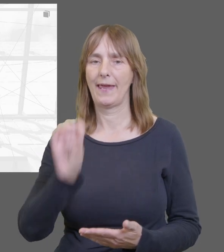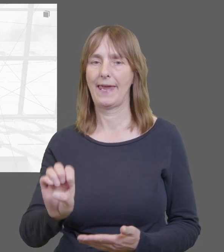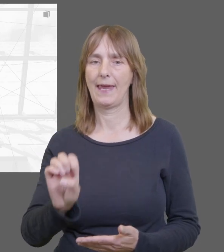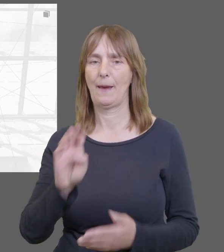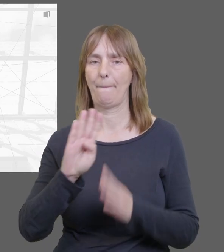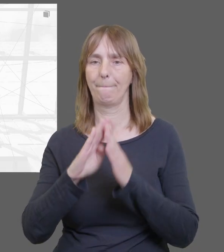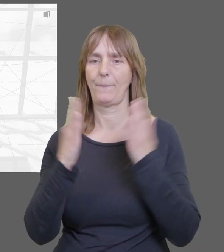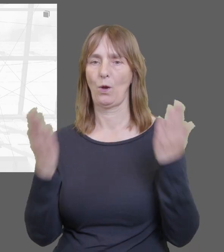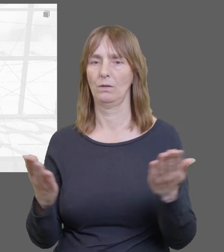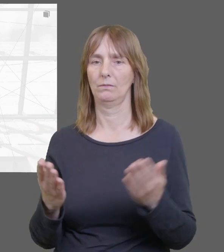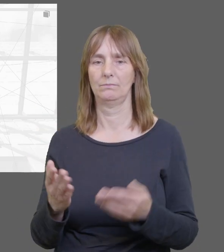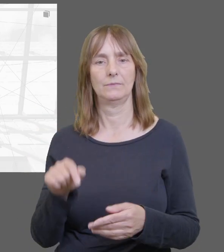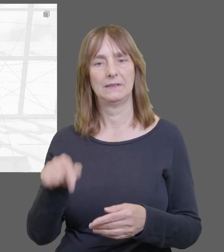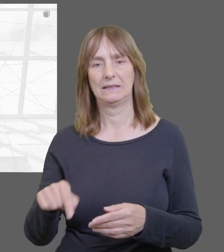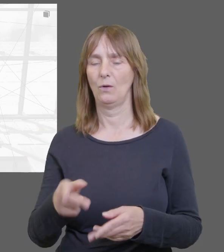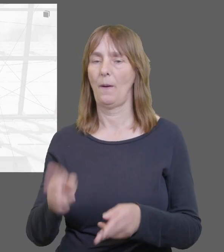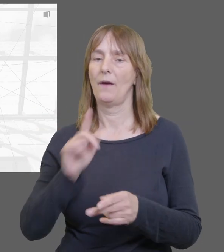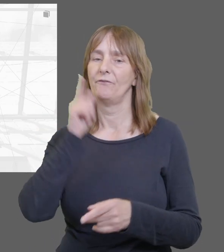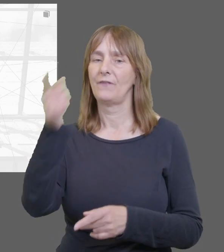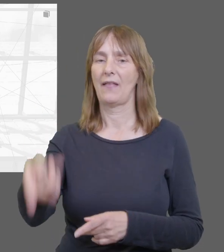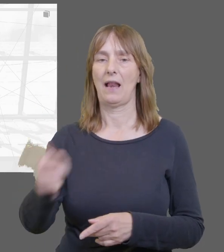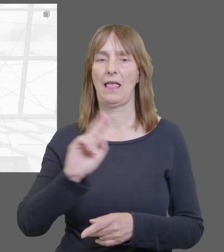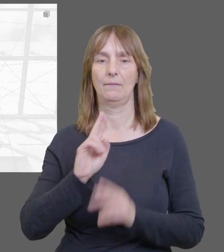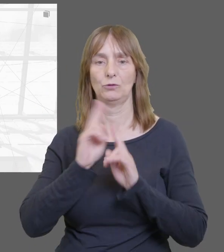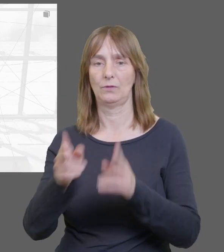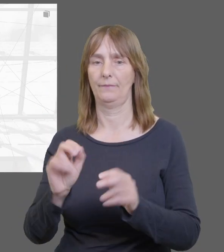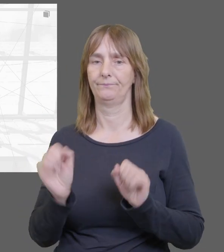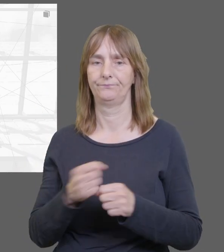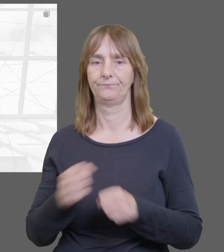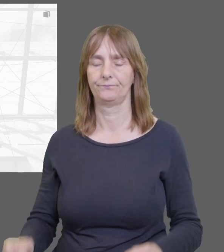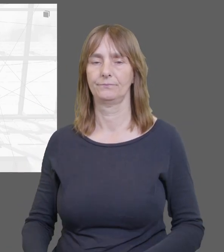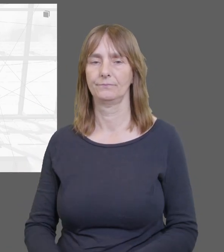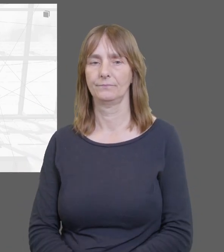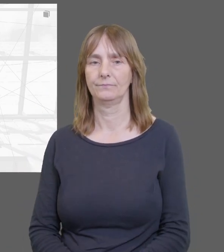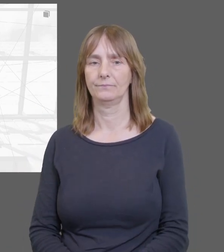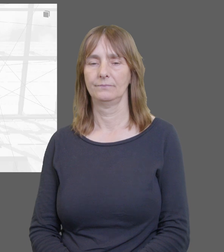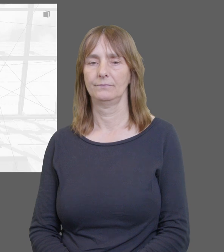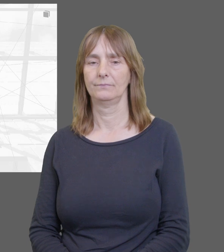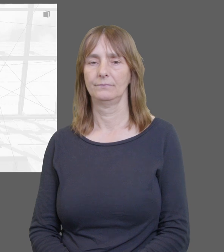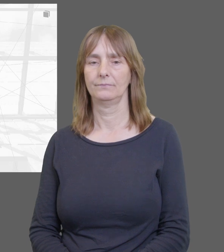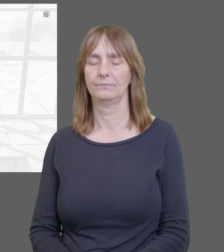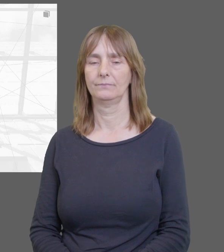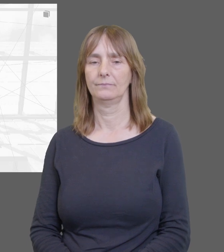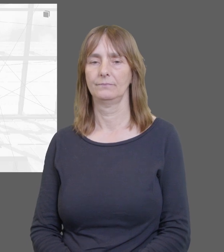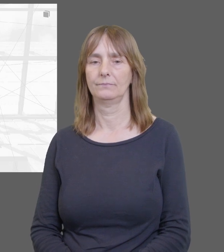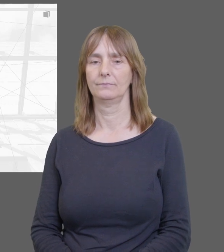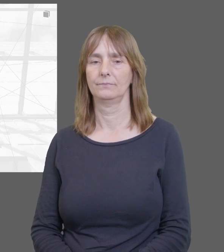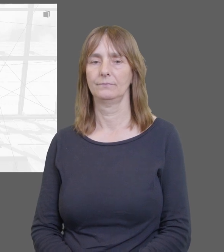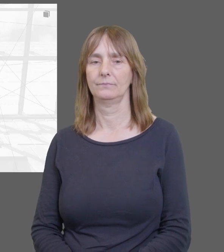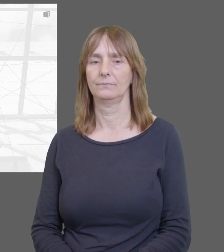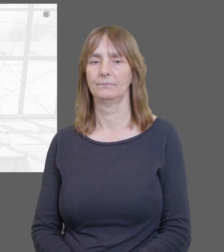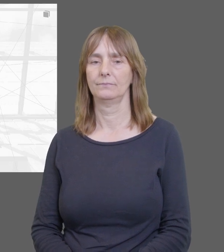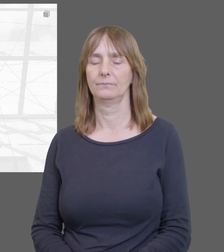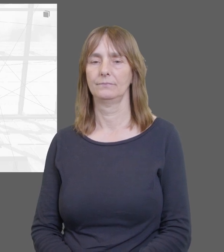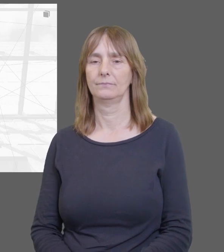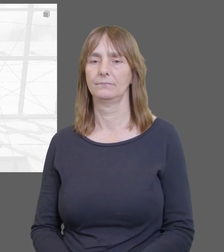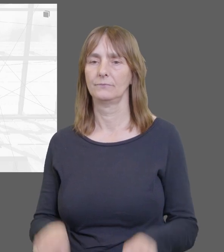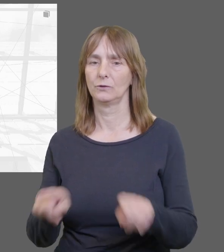achten. E-Books sind nicht über die Fernleihe bestellbar. Hierzu muss man sich die entsprechende Druckausgabe suchen. Auf die